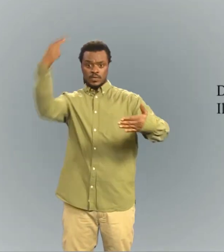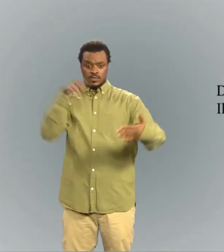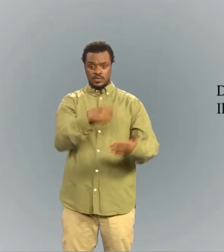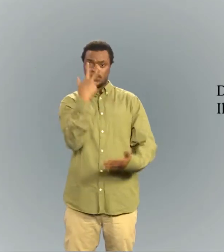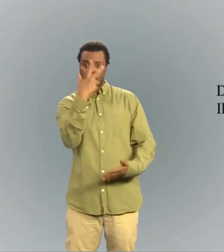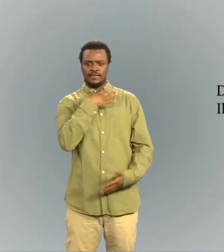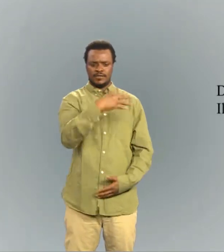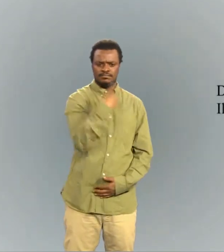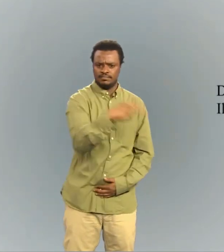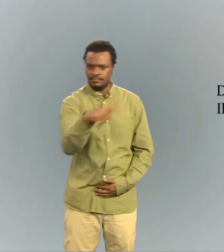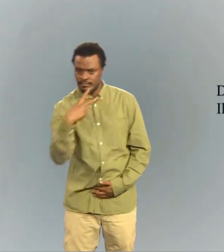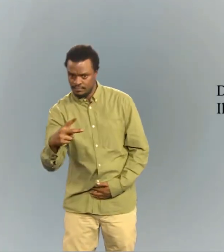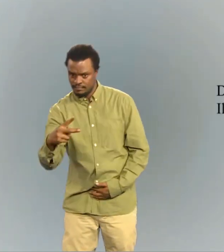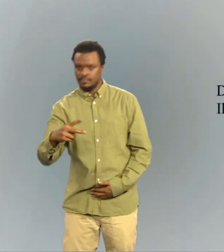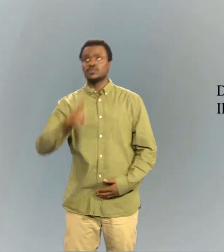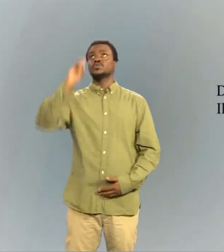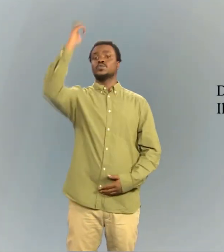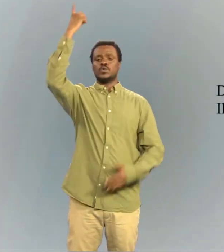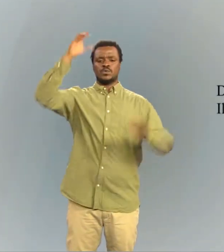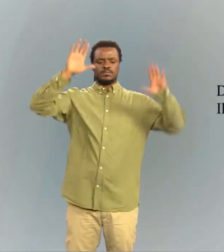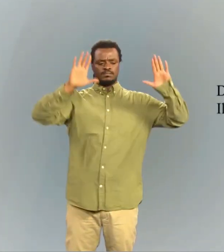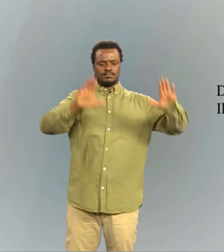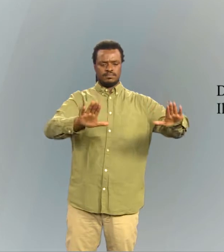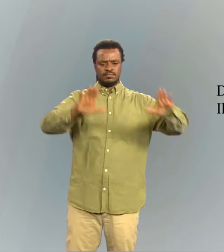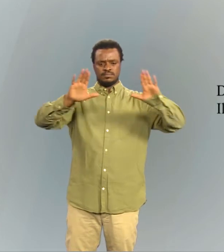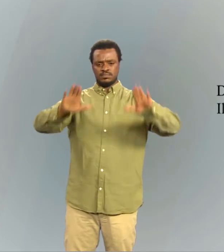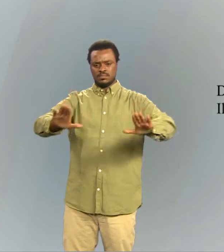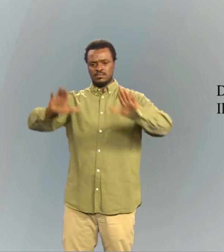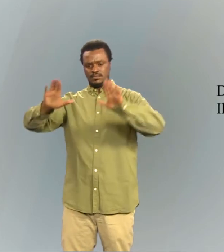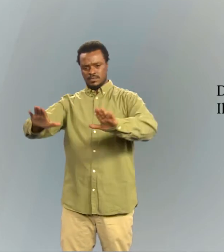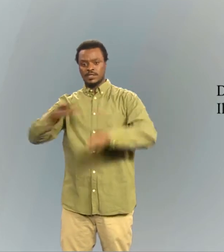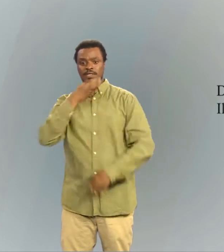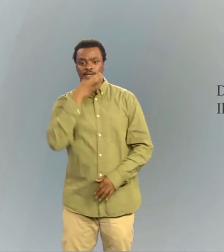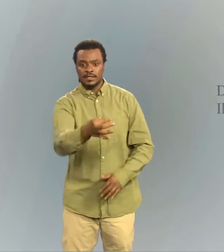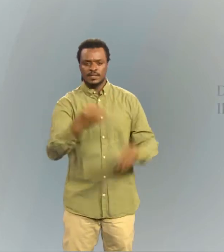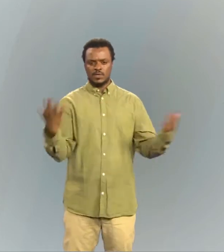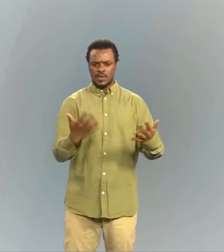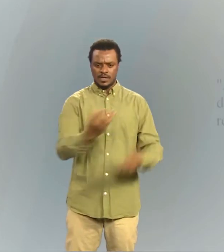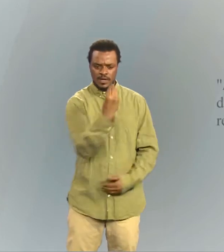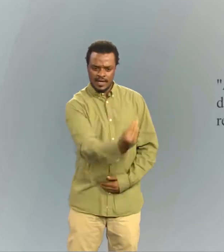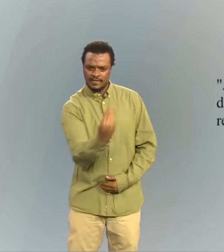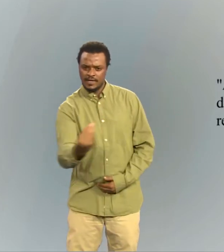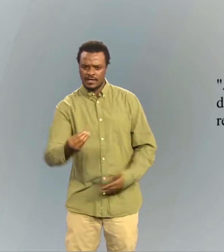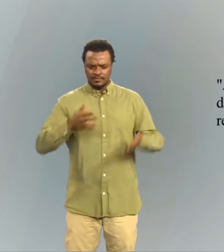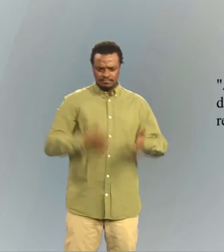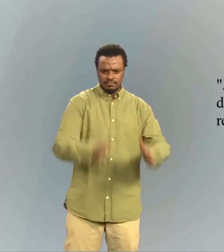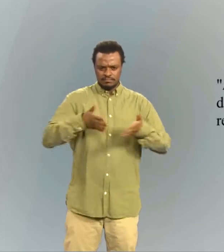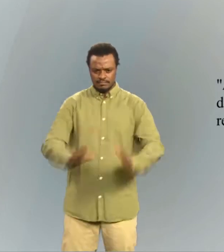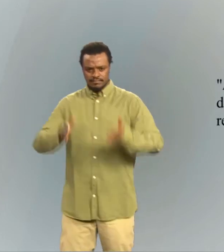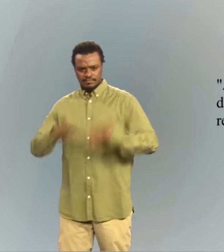Dieu bénit Noé et ses fils. Il leur dit « Ayez des enfants, devenez